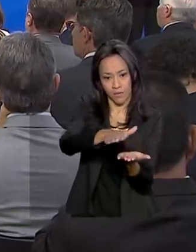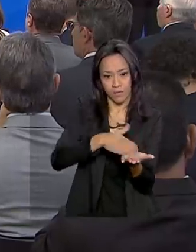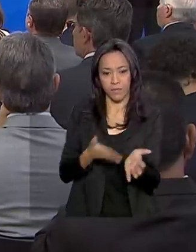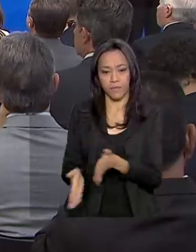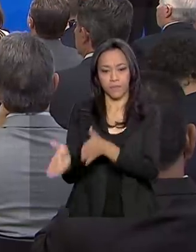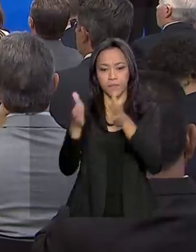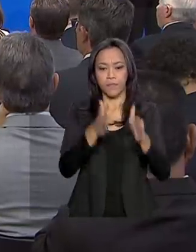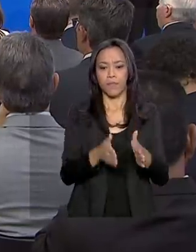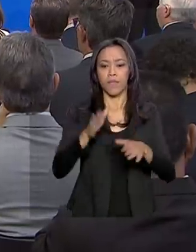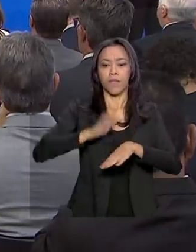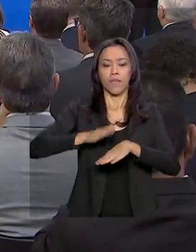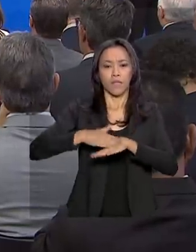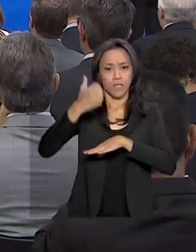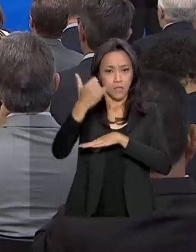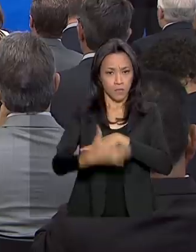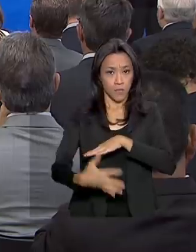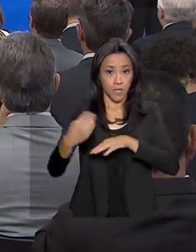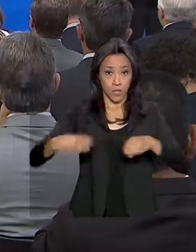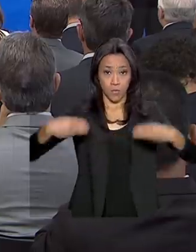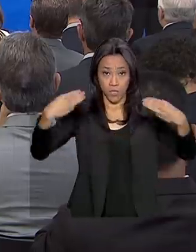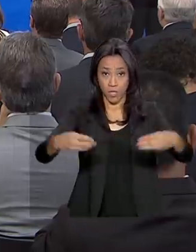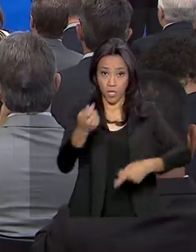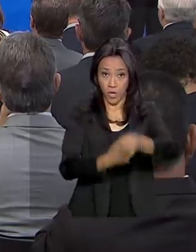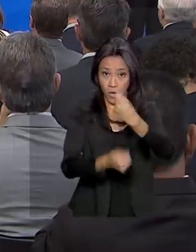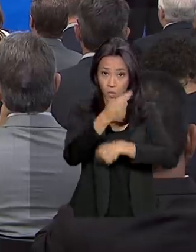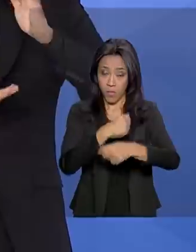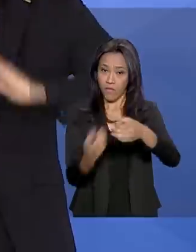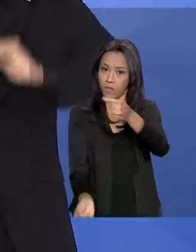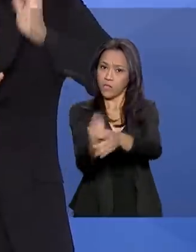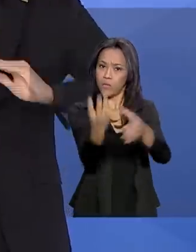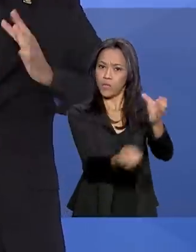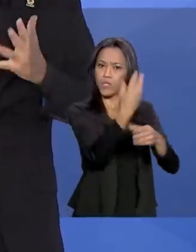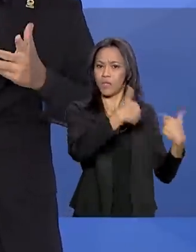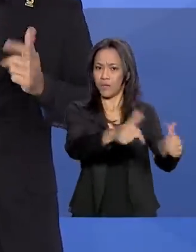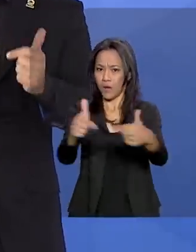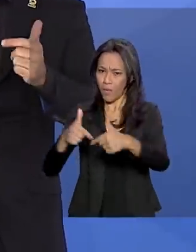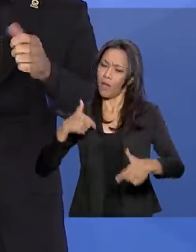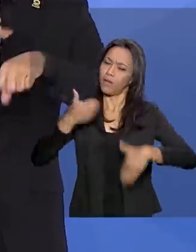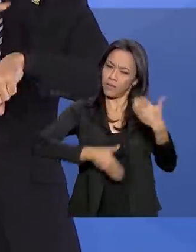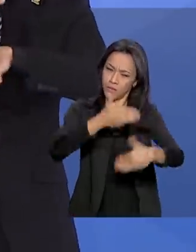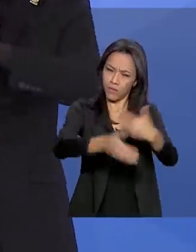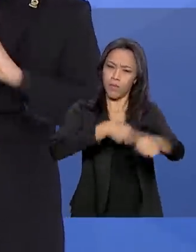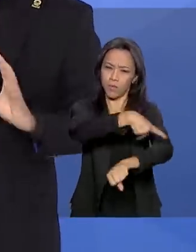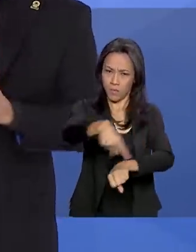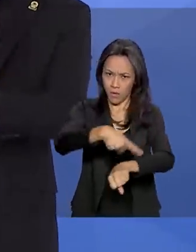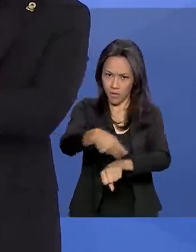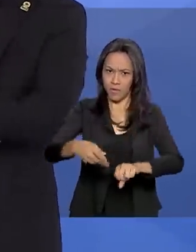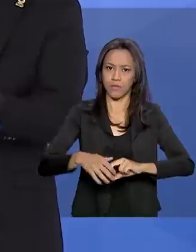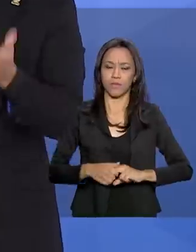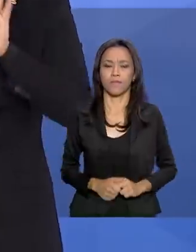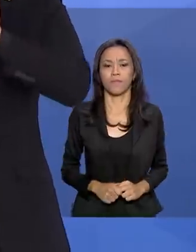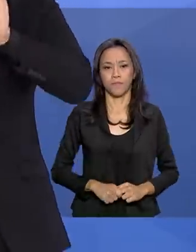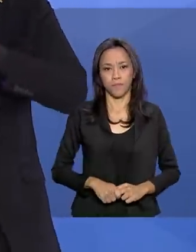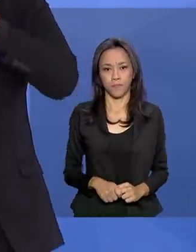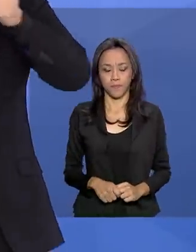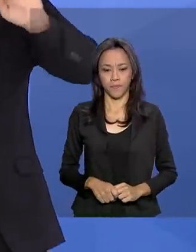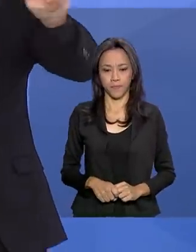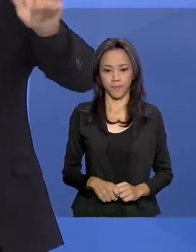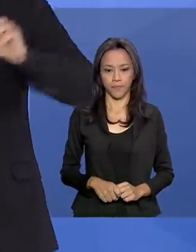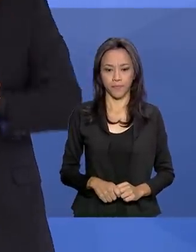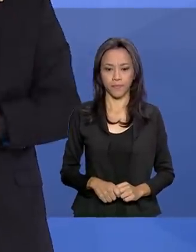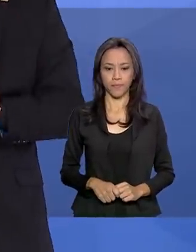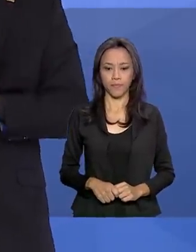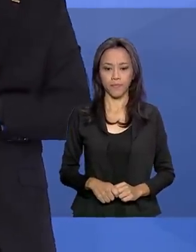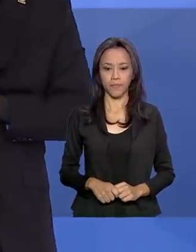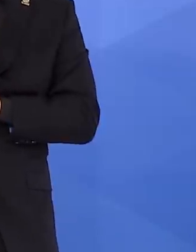Ministério da Economia, a nova medida vai gerar mais empregos e mais desenvolvimento para o país. Essa medida provisória, segundo o estudo da